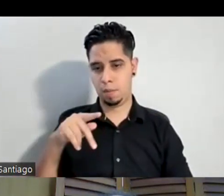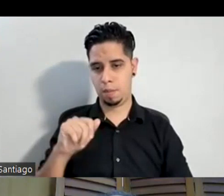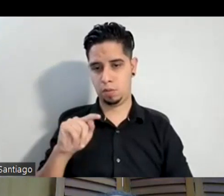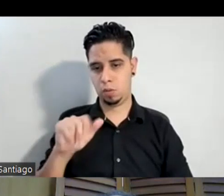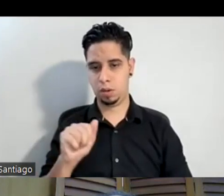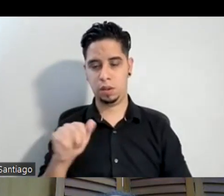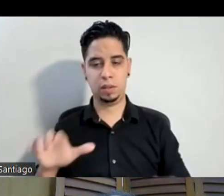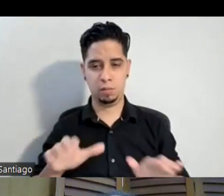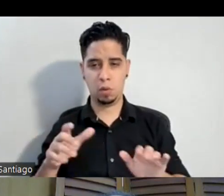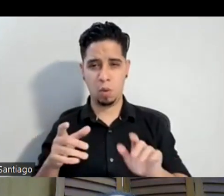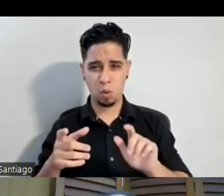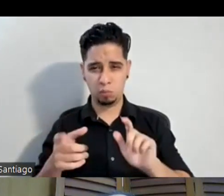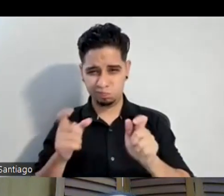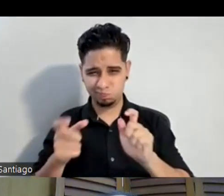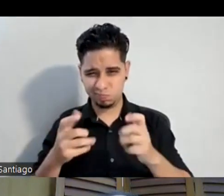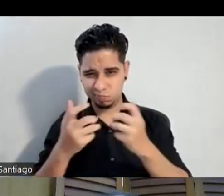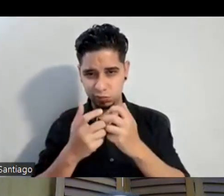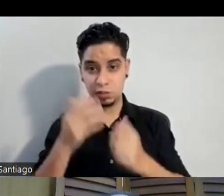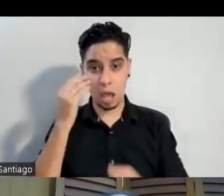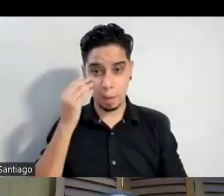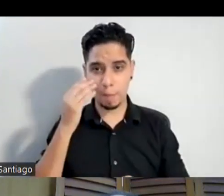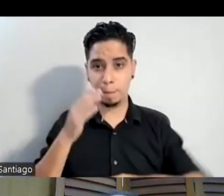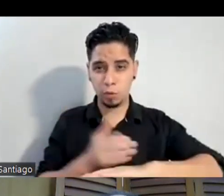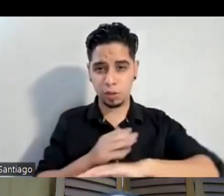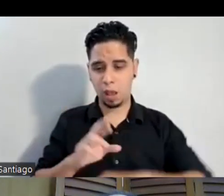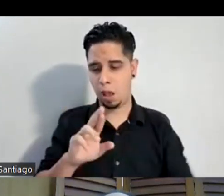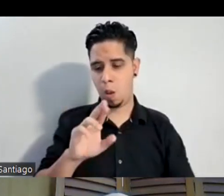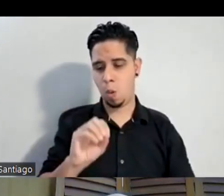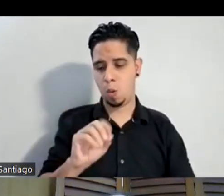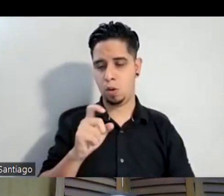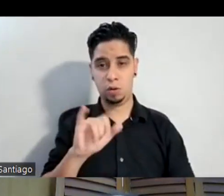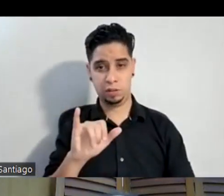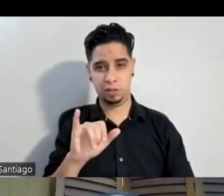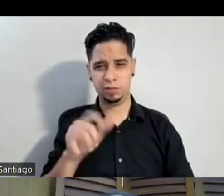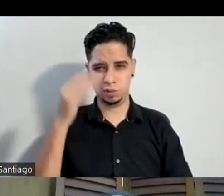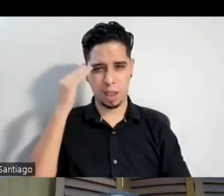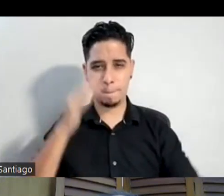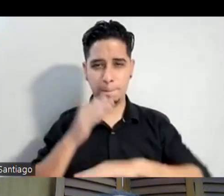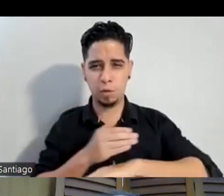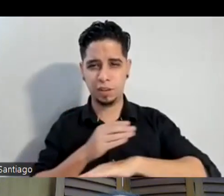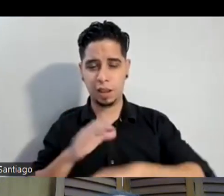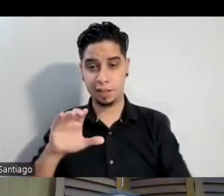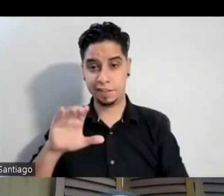del musical de Chicago o sea era una adaptación que Antonio de que Pantoja creó